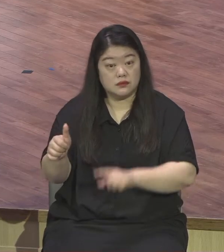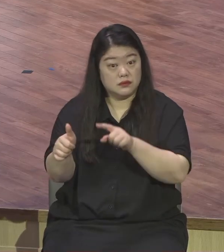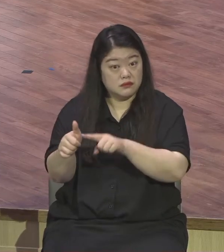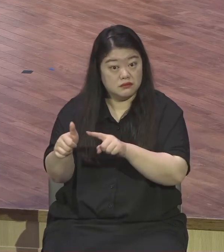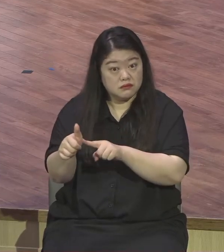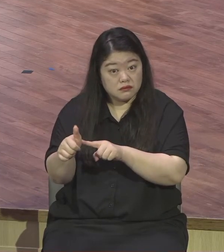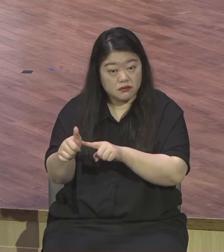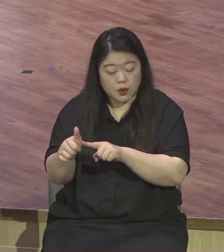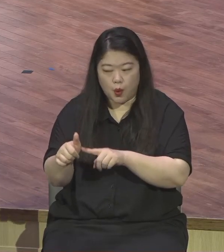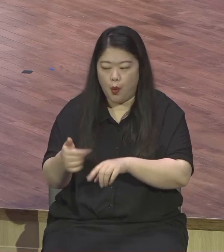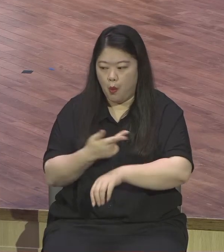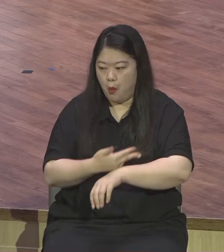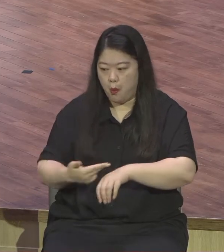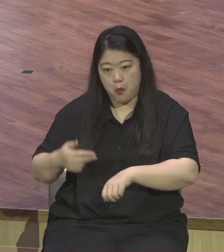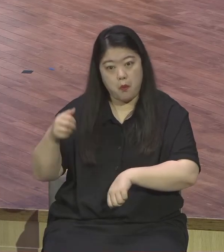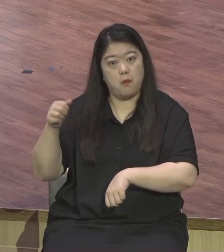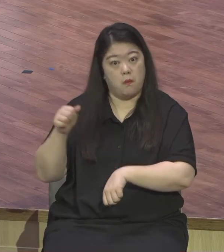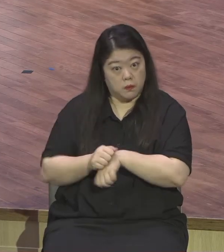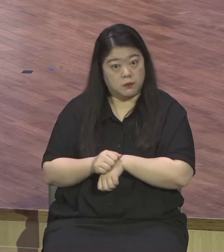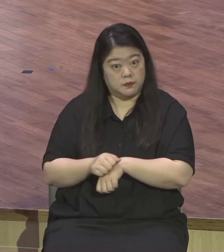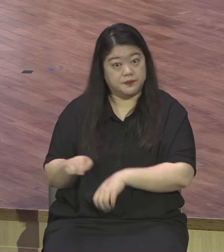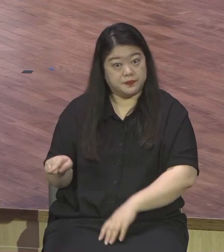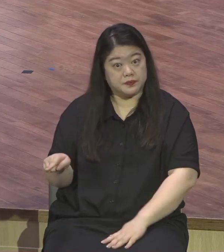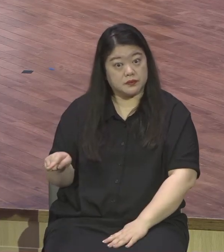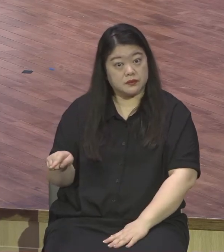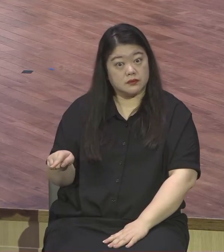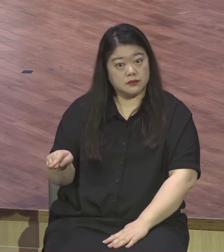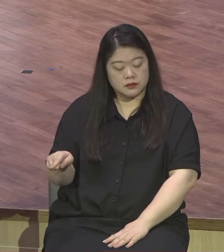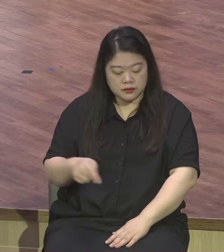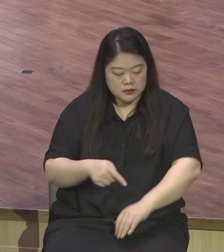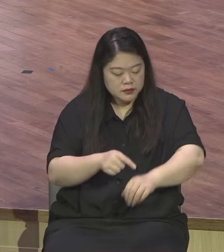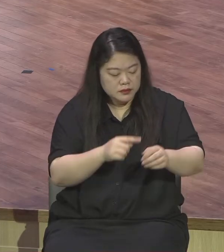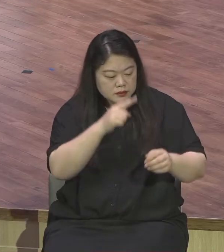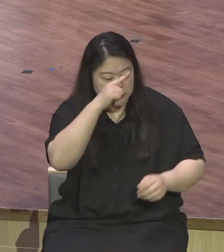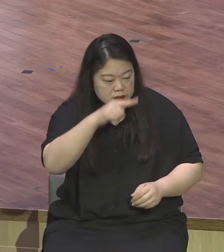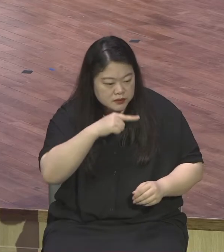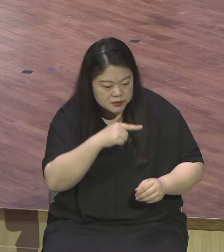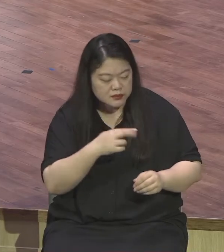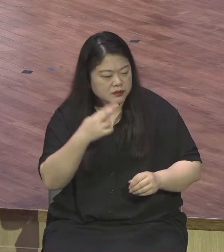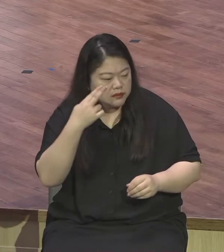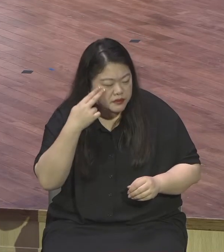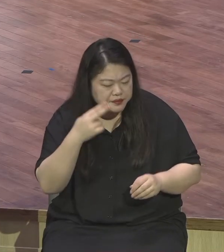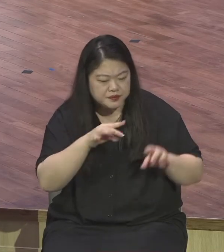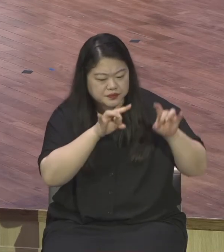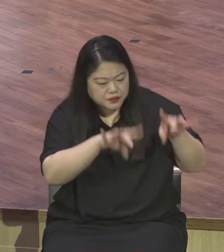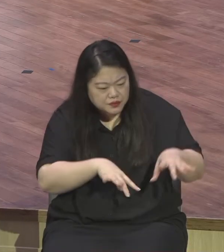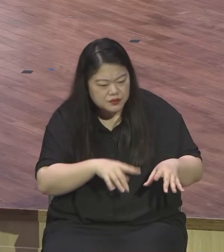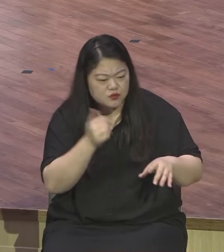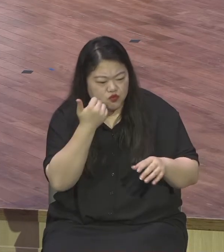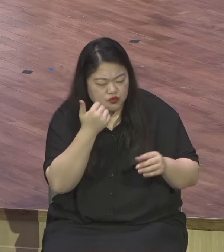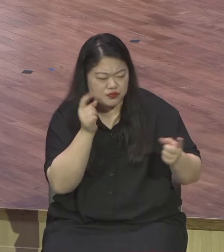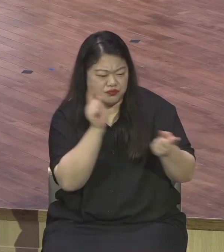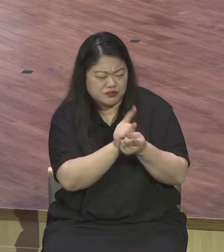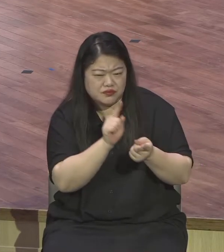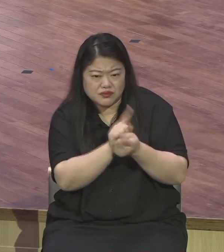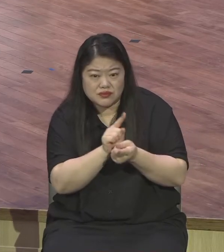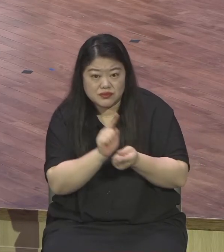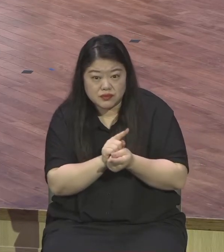이번에 황선우 선수가 서양 선수들의 전여물이었던 특별히 남자 100m